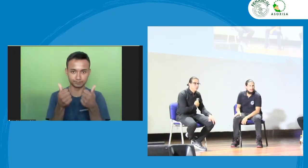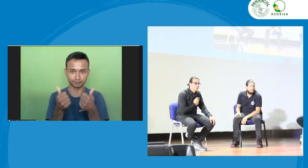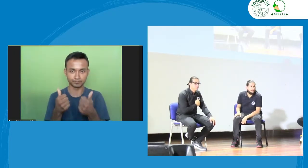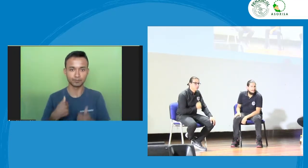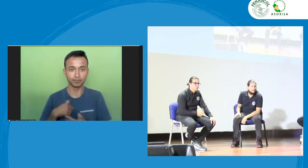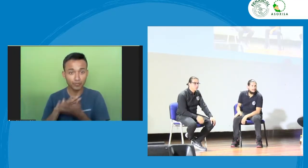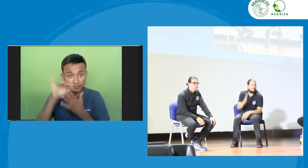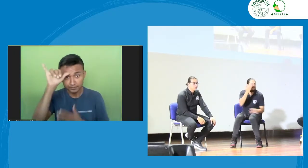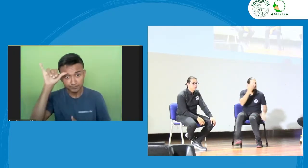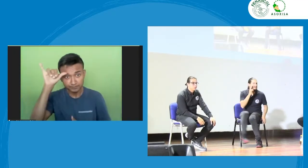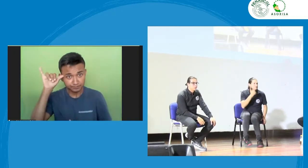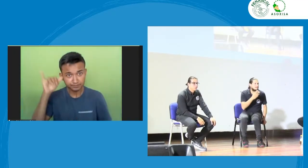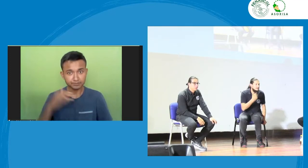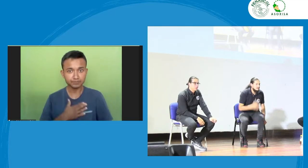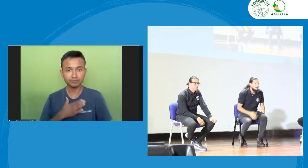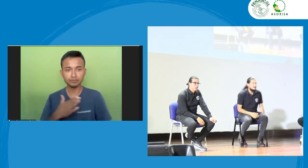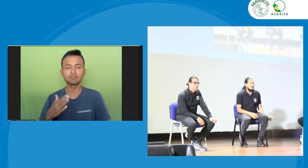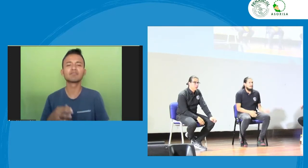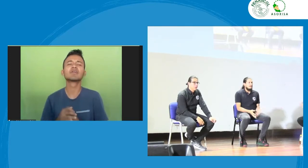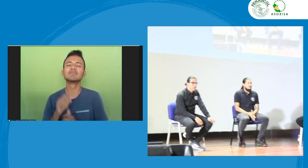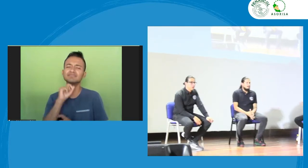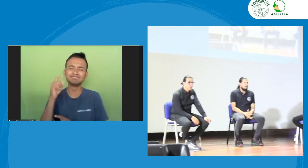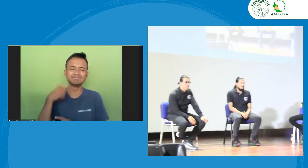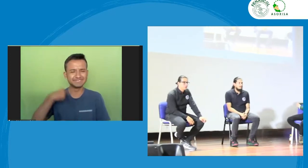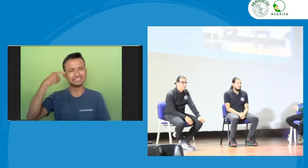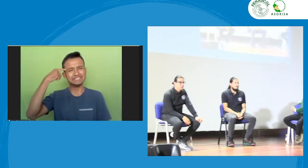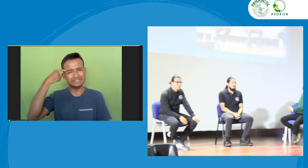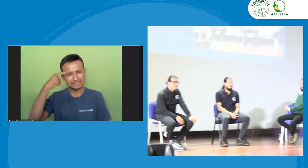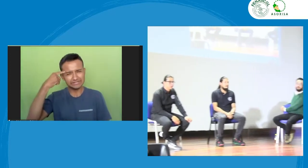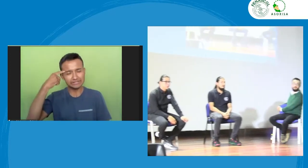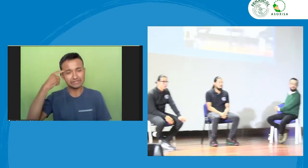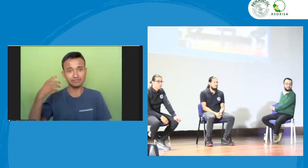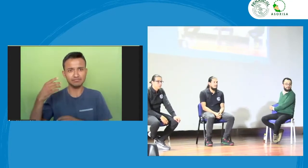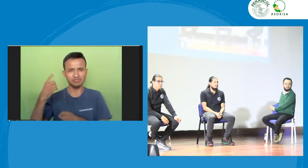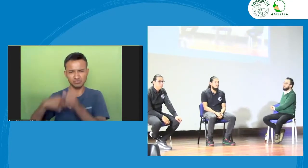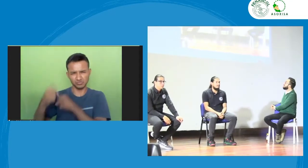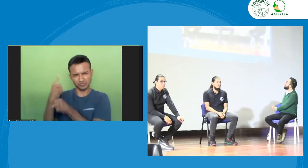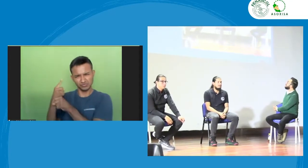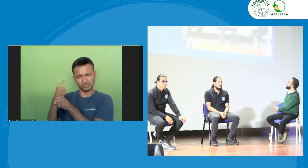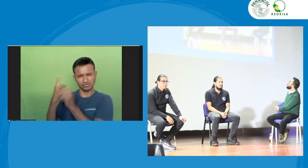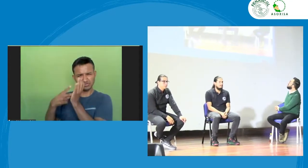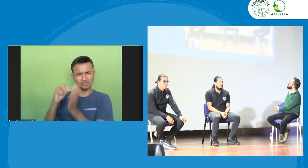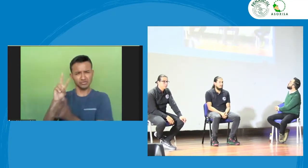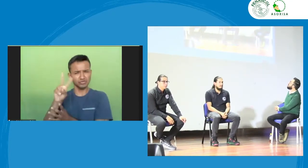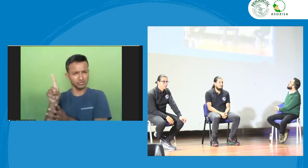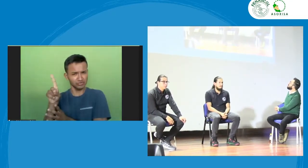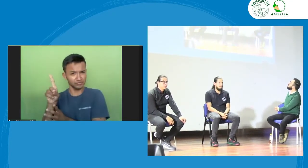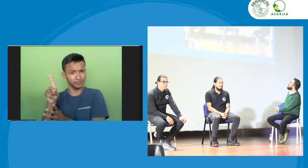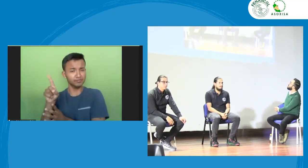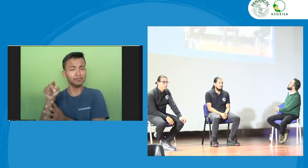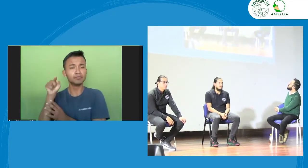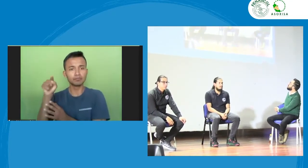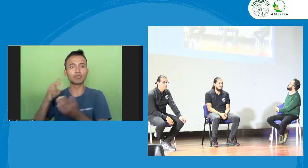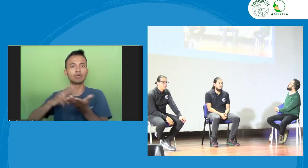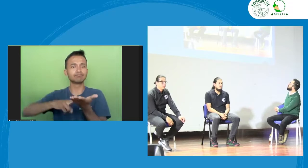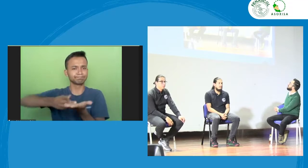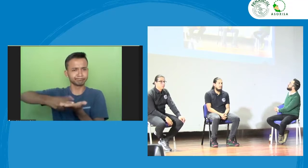buenas tardes para todos espero que estén muy bien mi seña es así soy Jordi